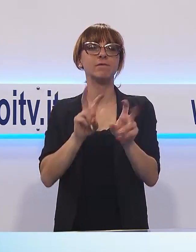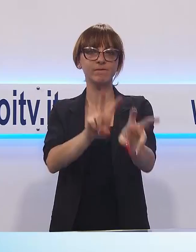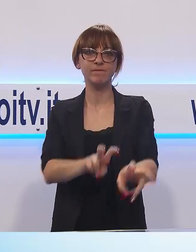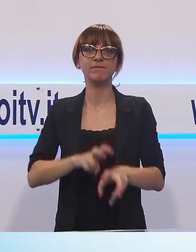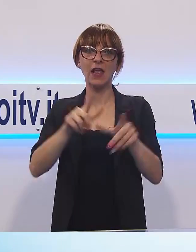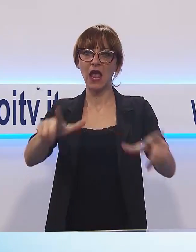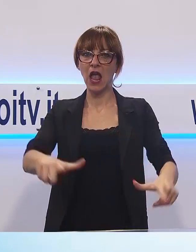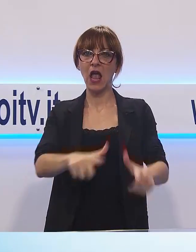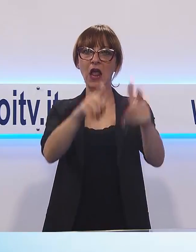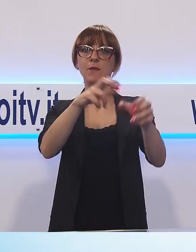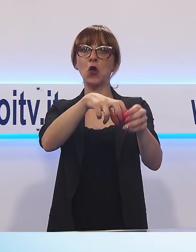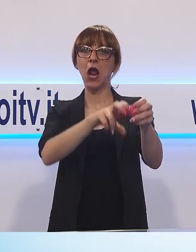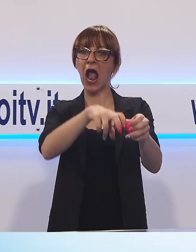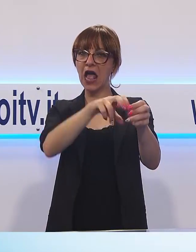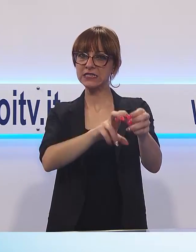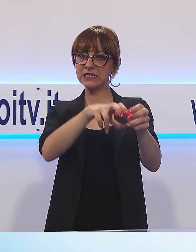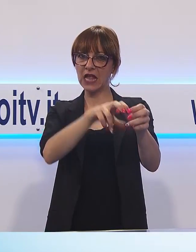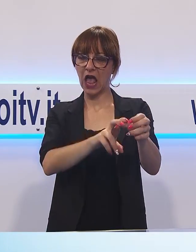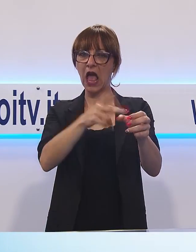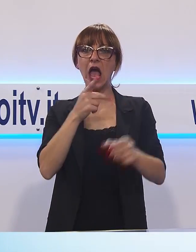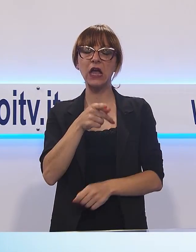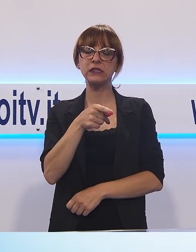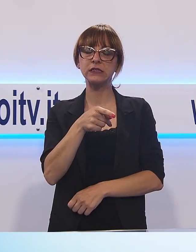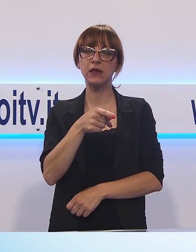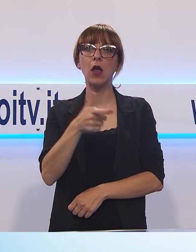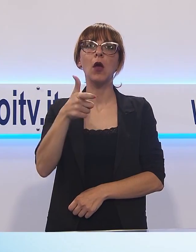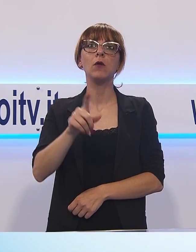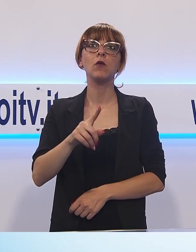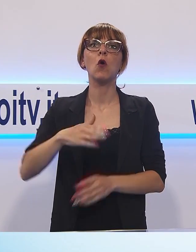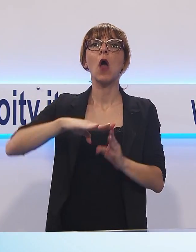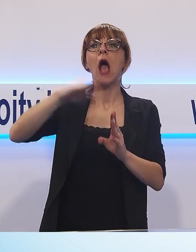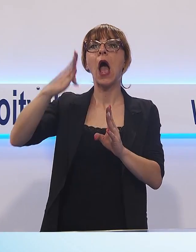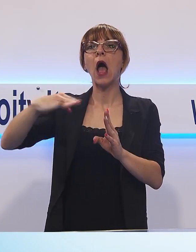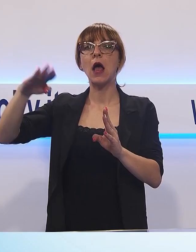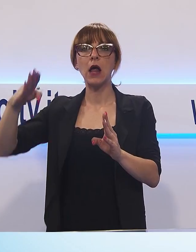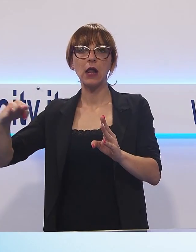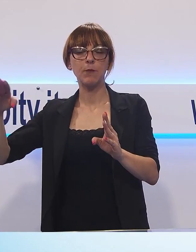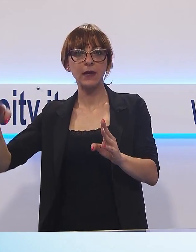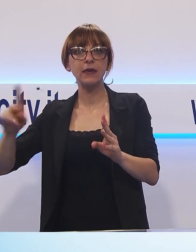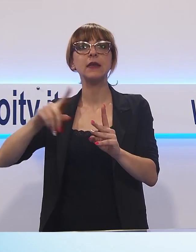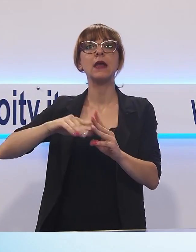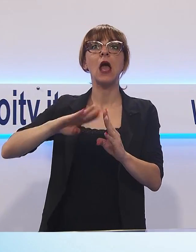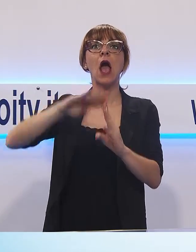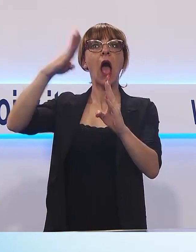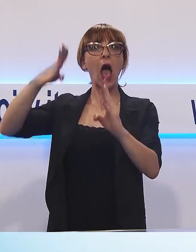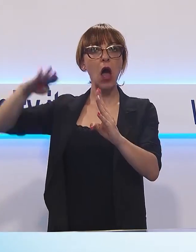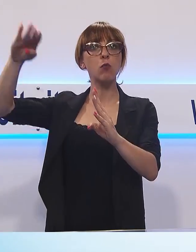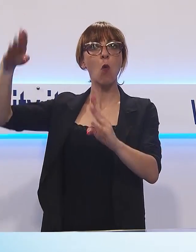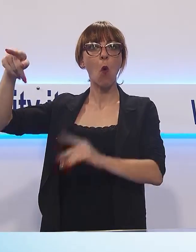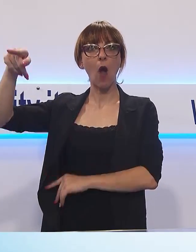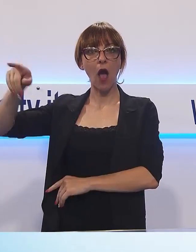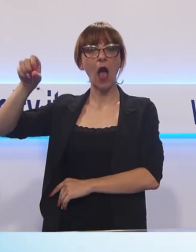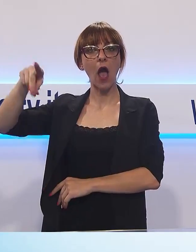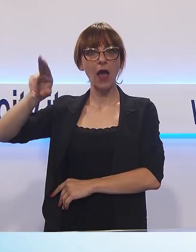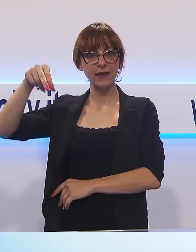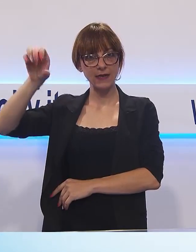scesi dal versante appenninico e apuano hanno fatto sì che la maturazione delle castagne stia procedendo molto bene. Notevole è